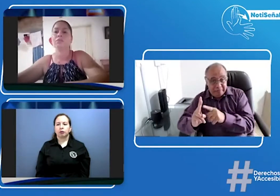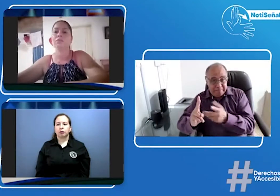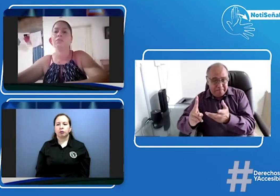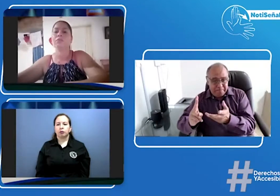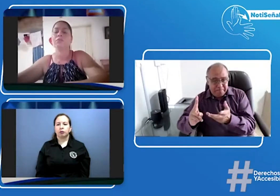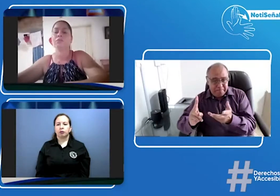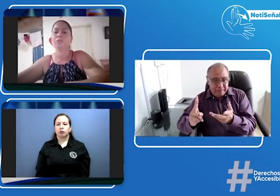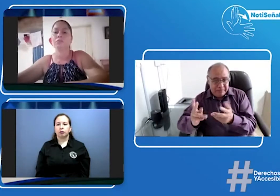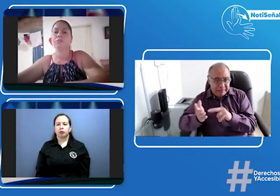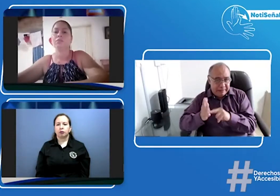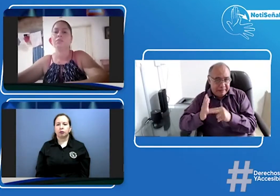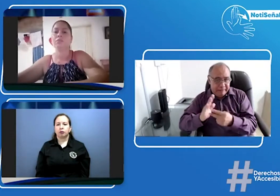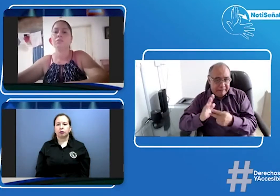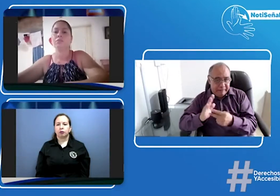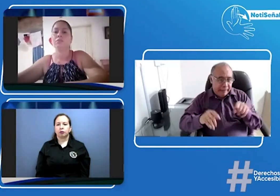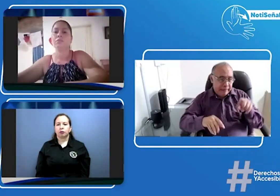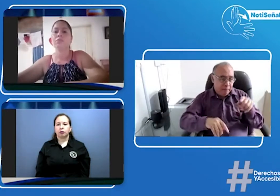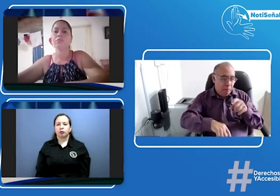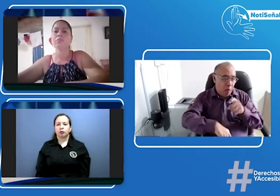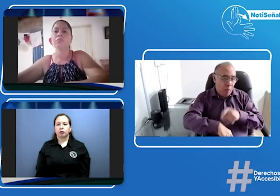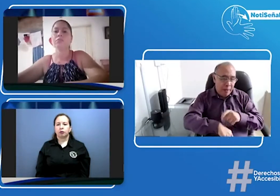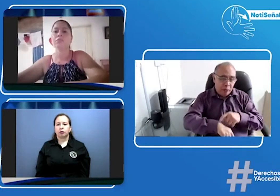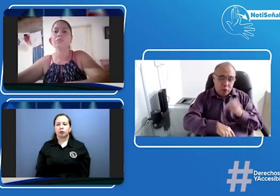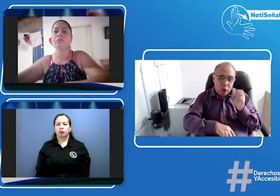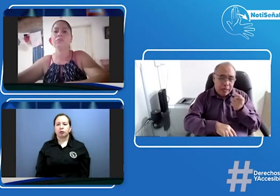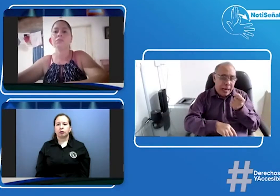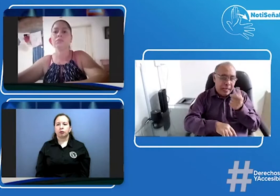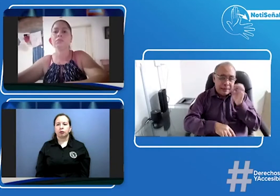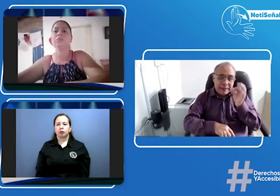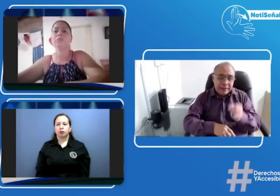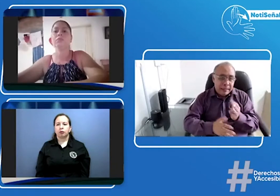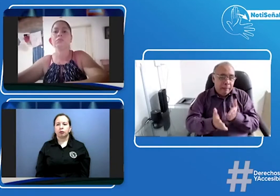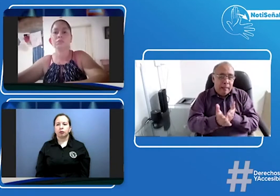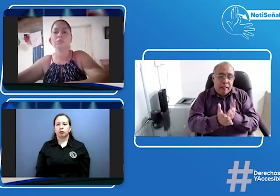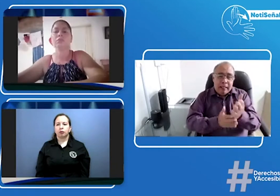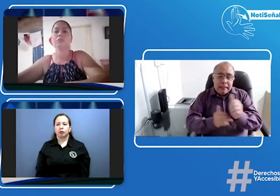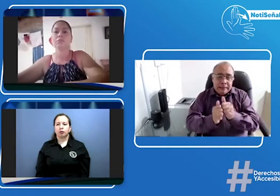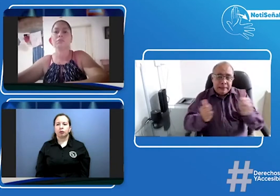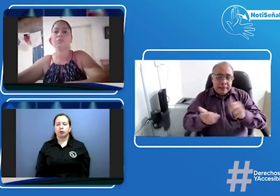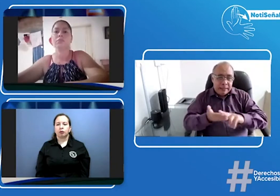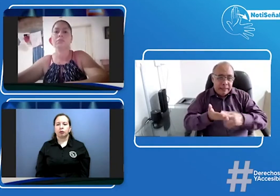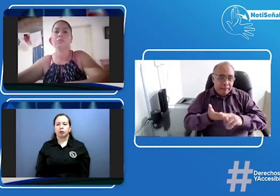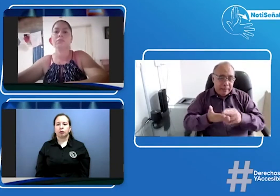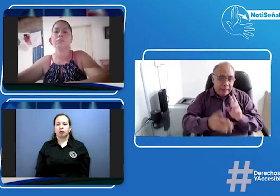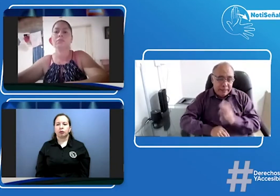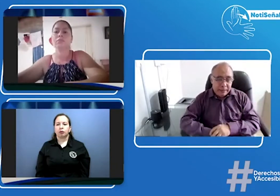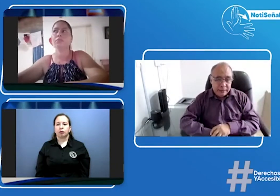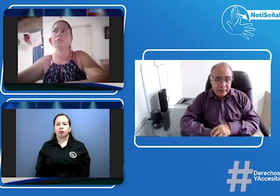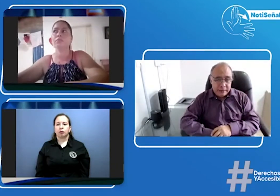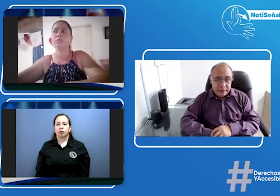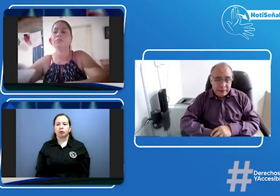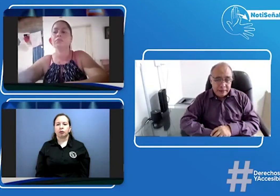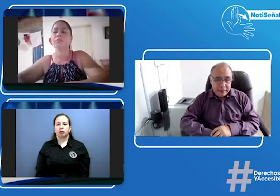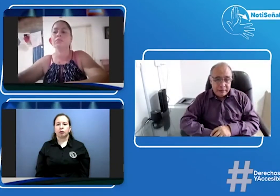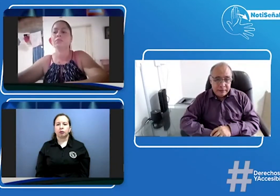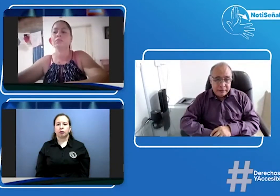para otro curso y se desatendería en el que estaba antes digamos que continuarían igual sin